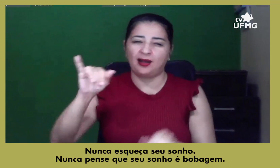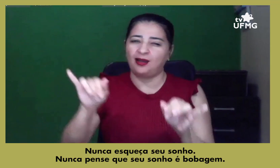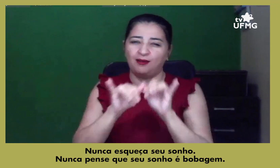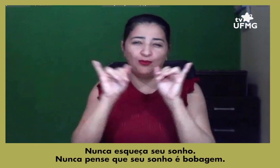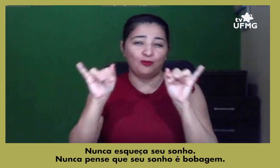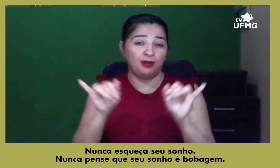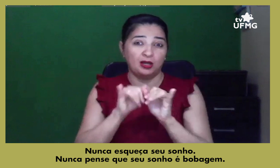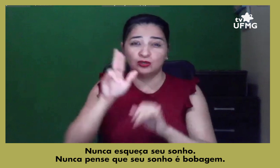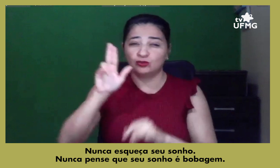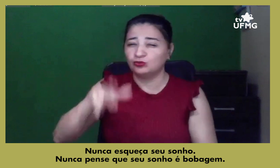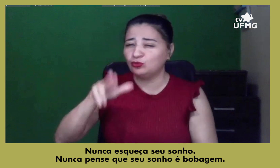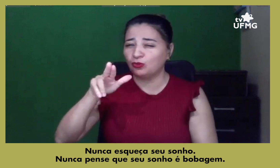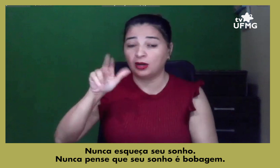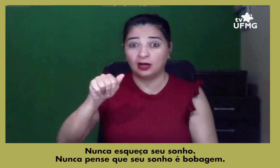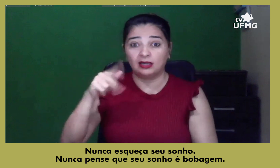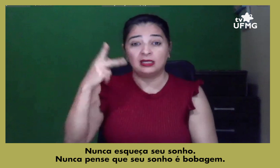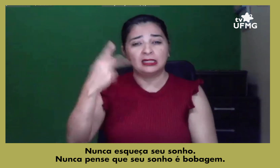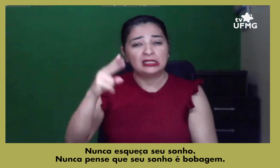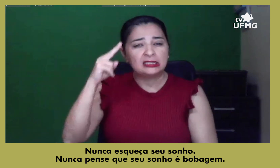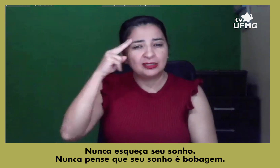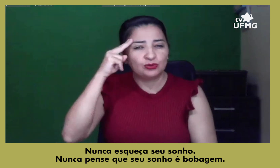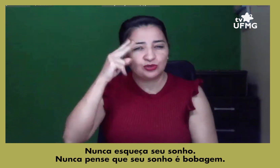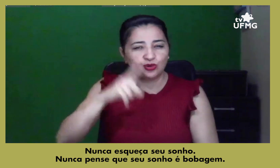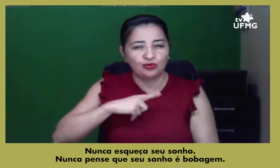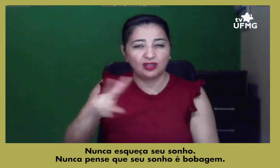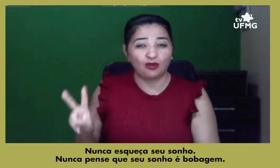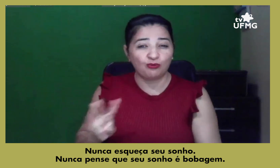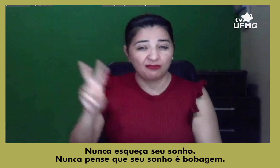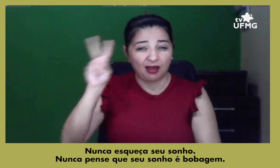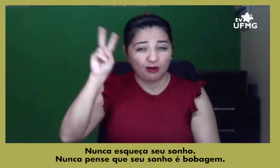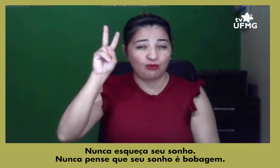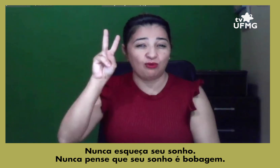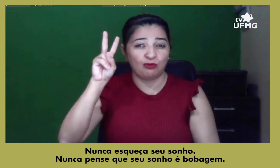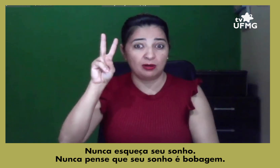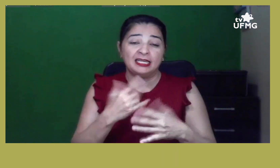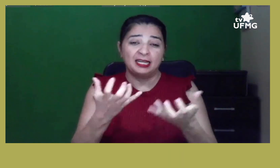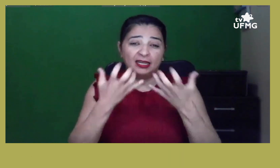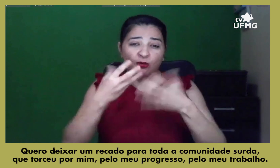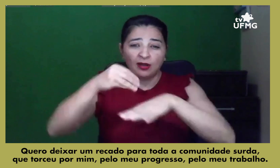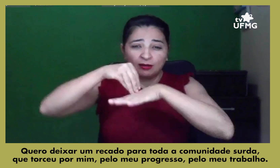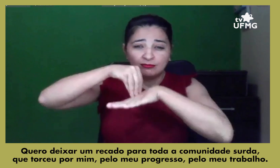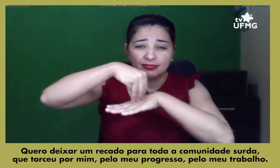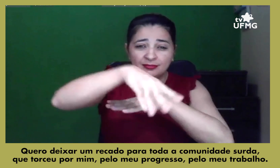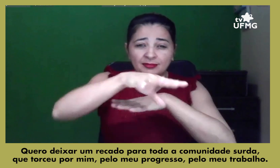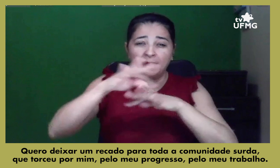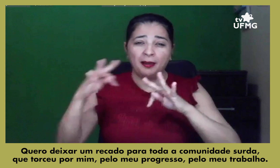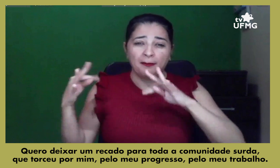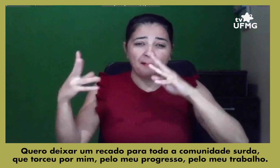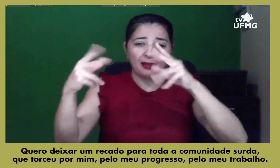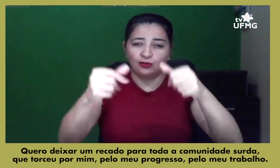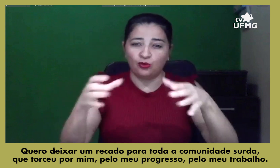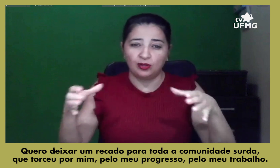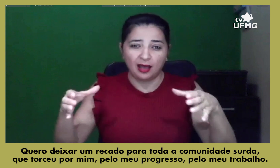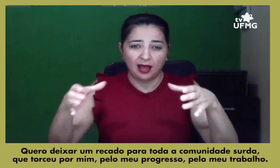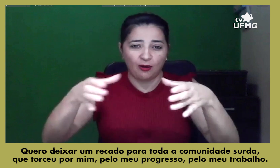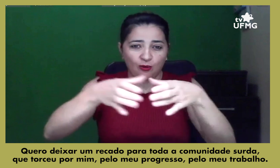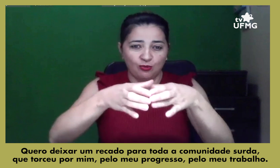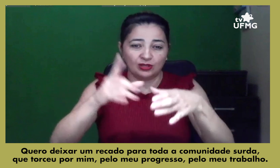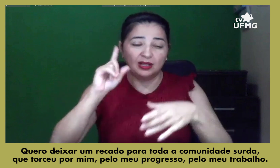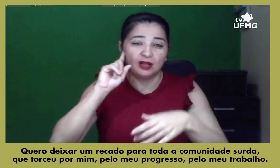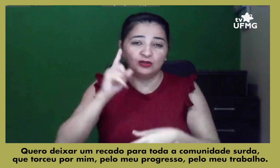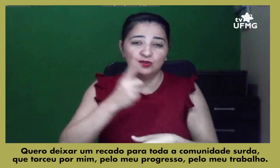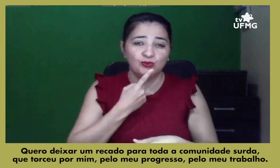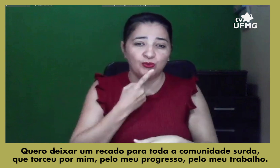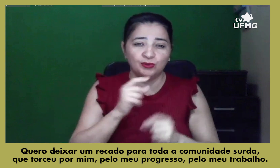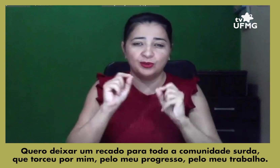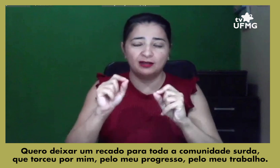Nunca esqueça seu sonho e nunca pense que seu sonho é bobagem. Quero deixar um recado para toda a